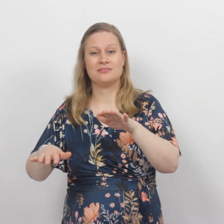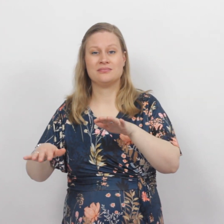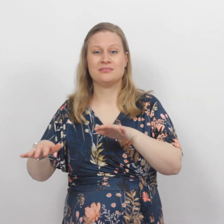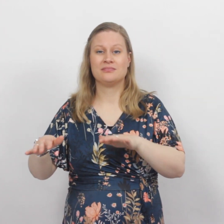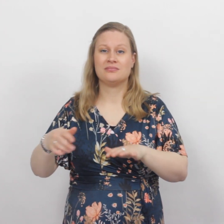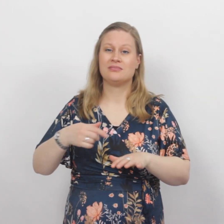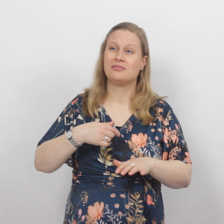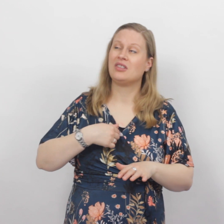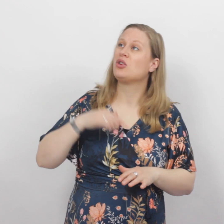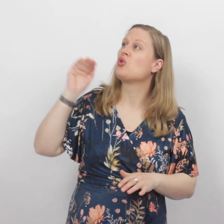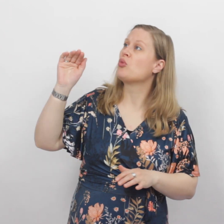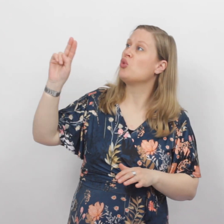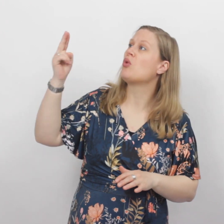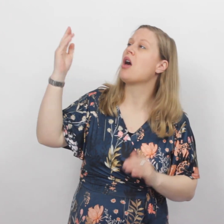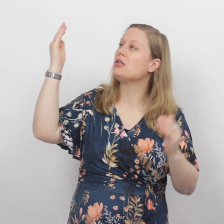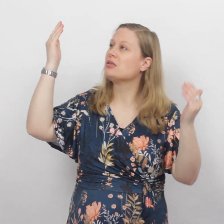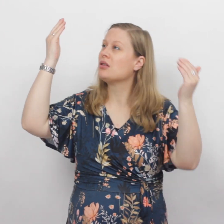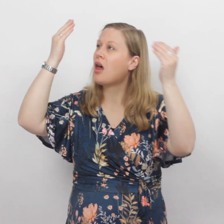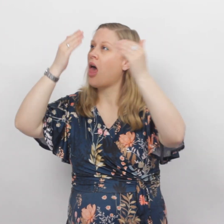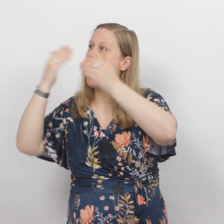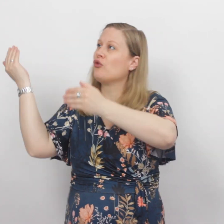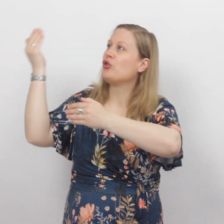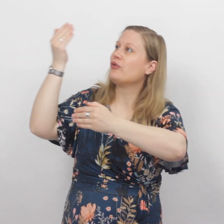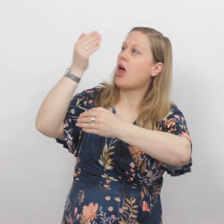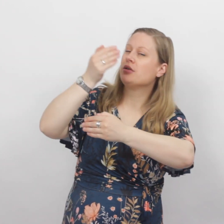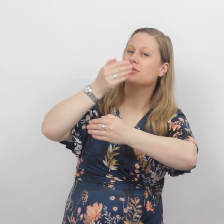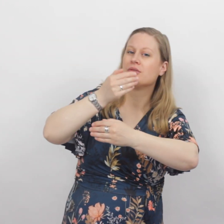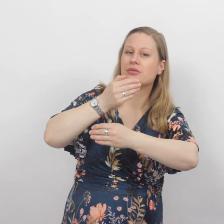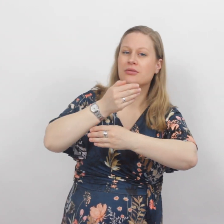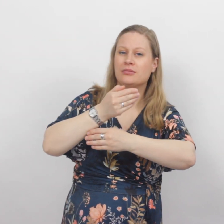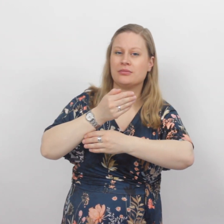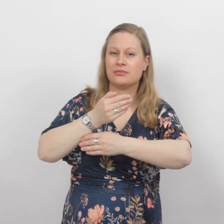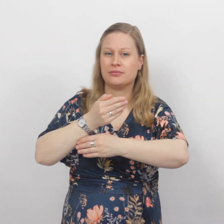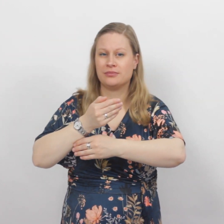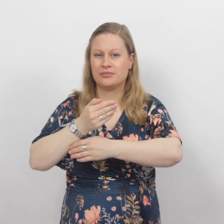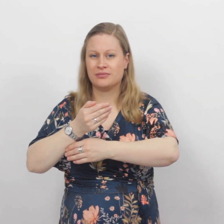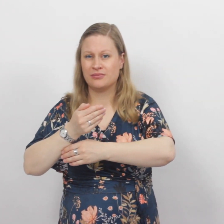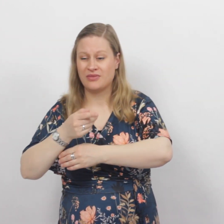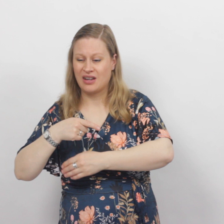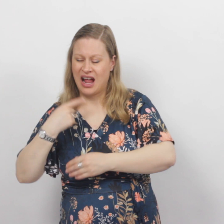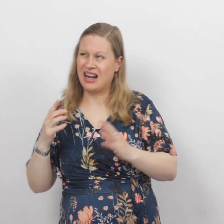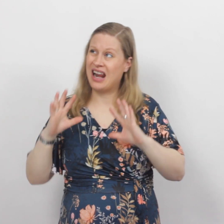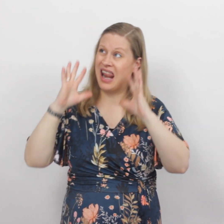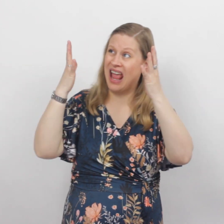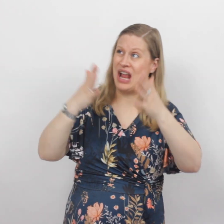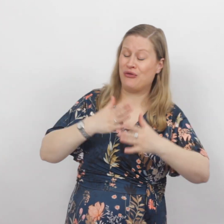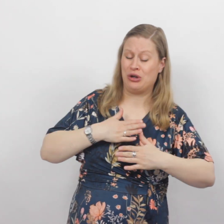Ik roep u als de avond valt En het leven